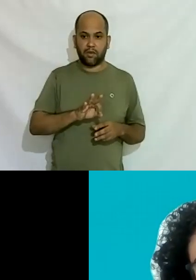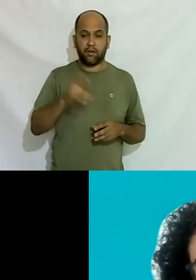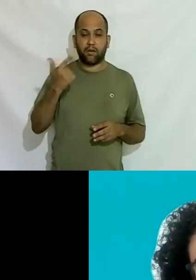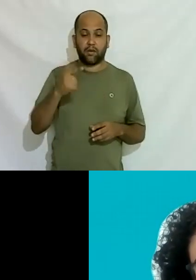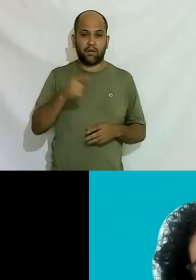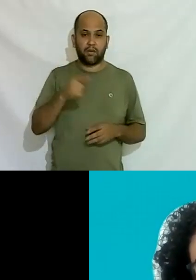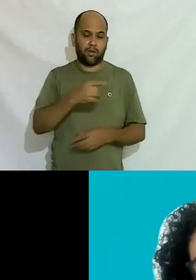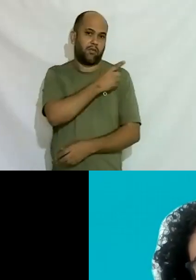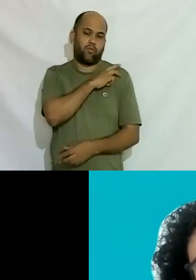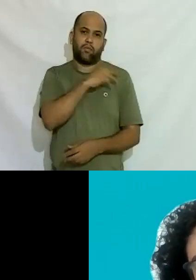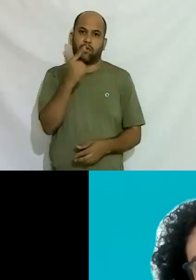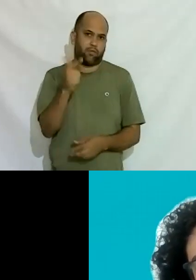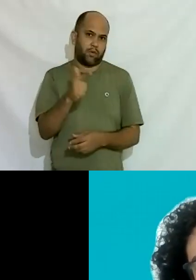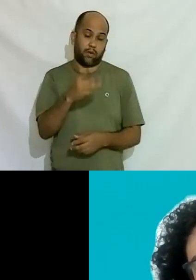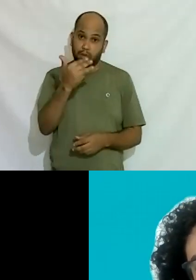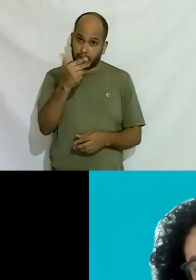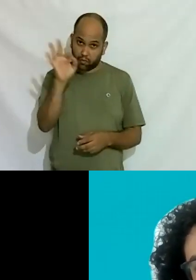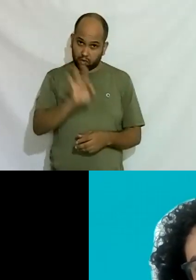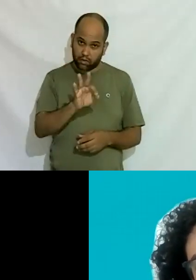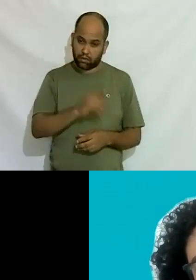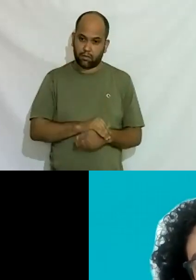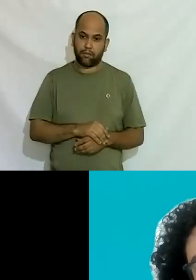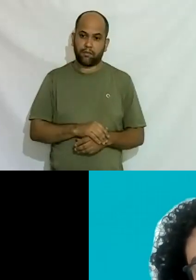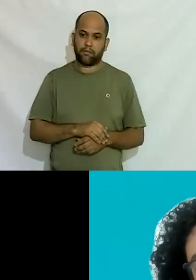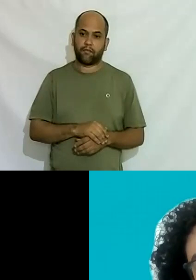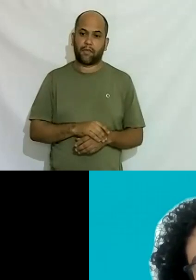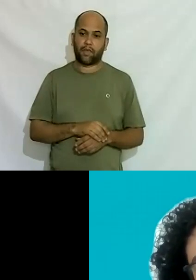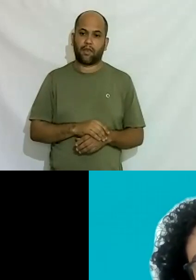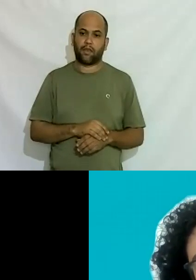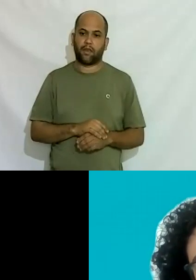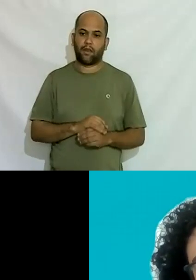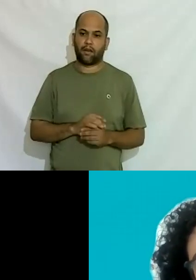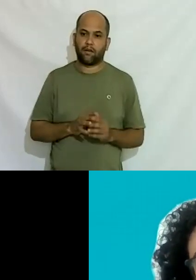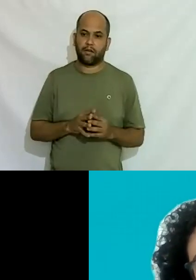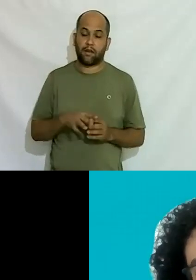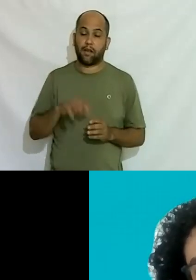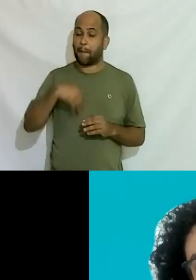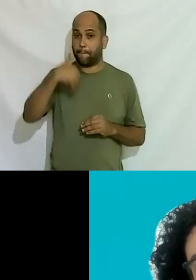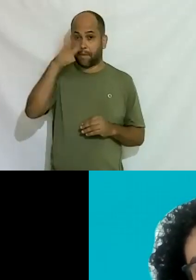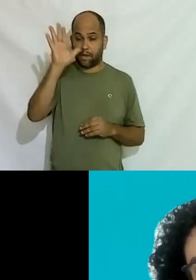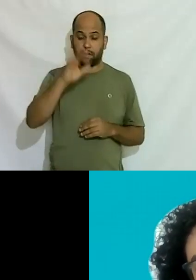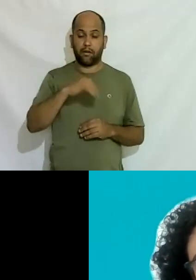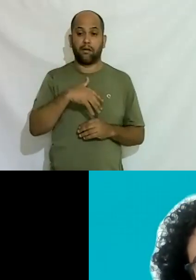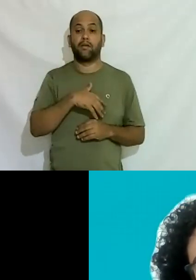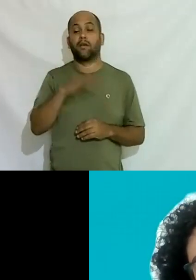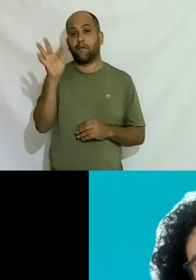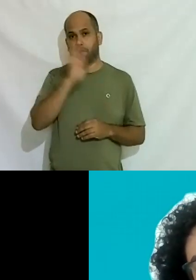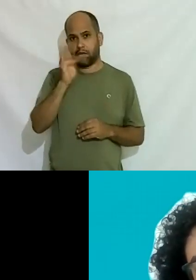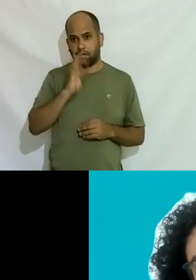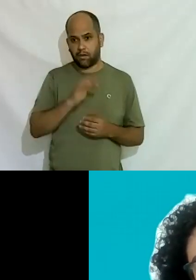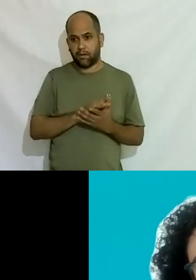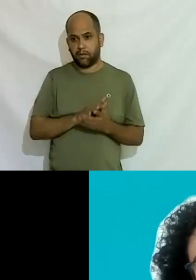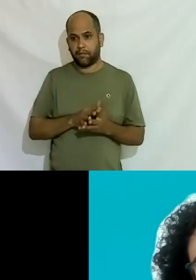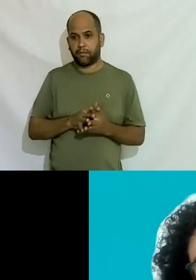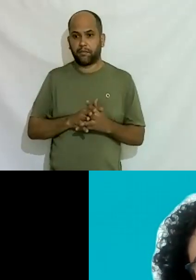completo tá foi lançado ontem tá bate com os nossos números então